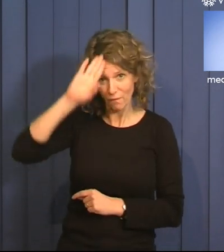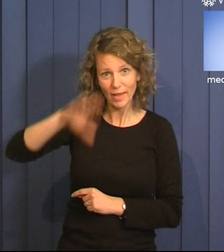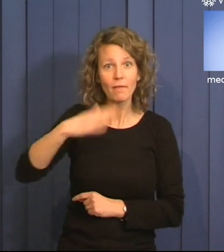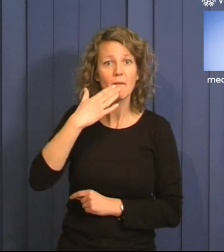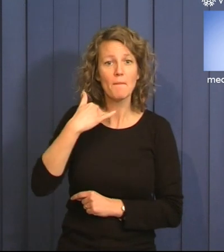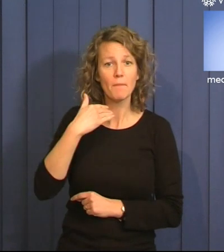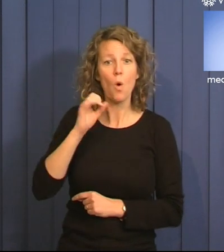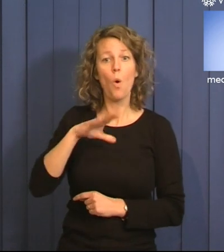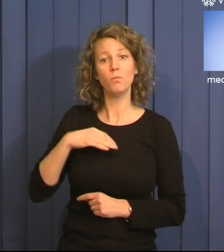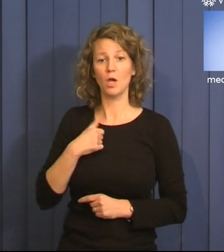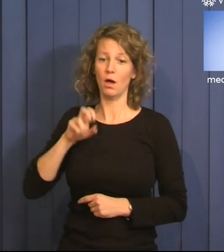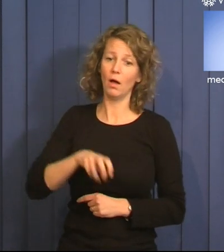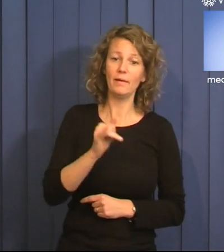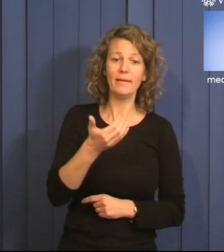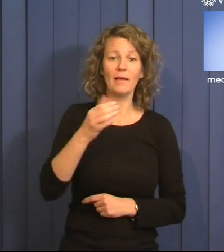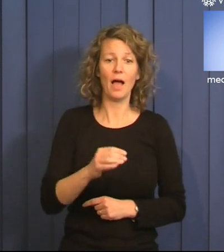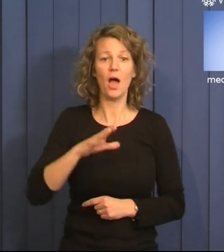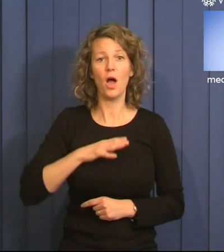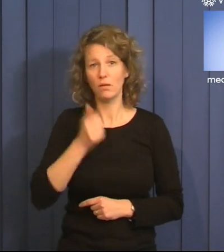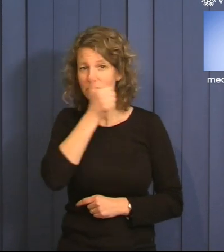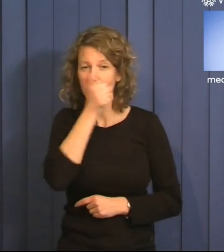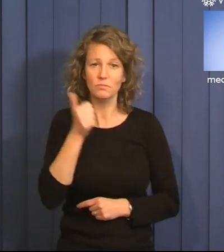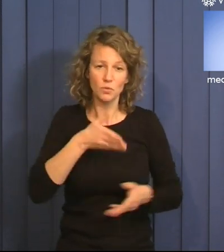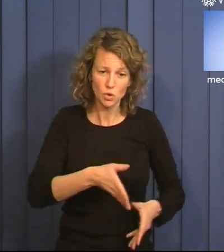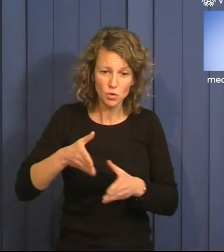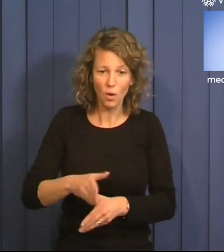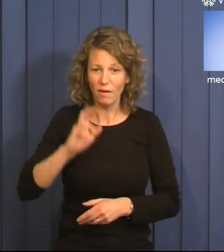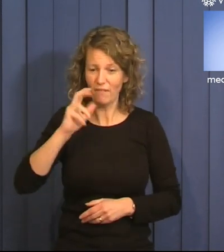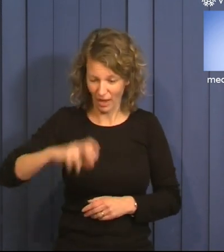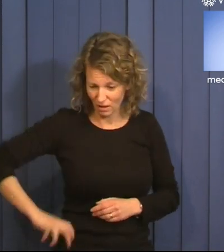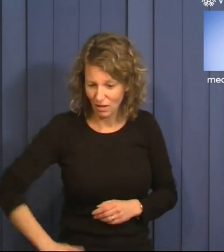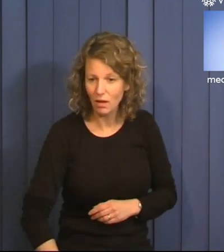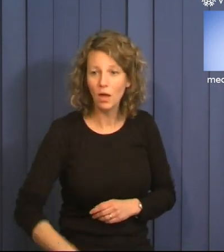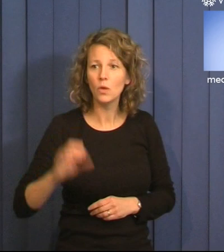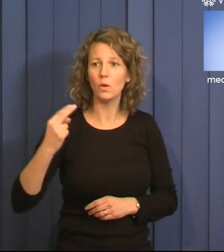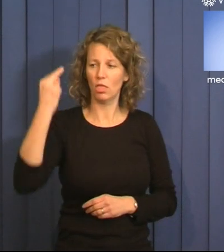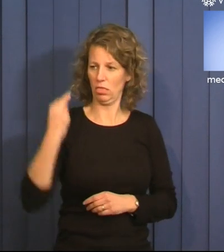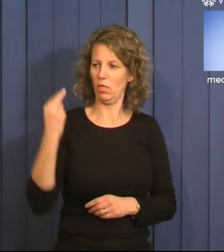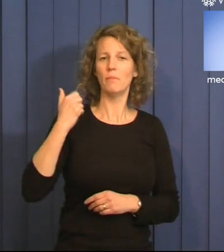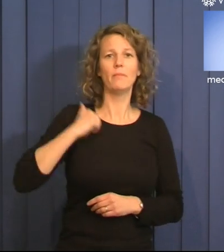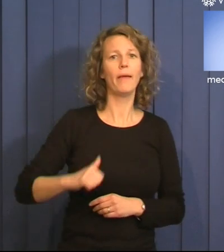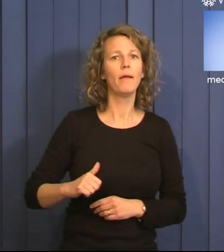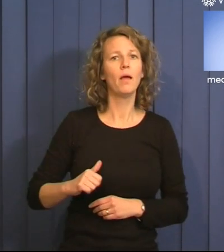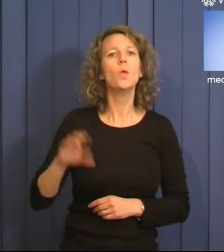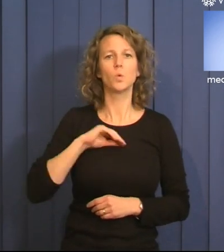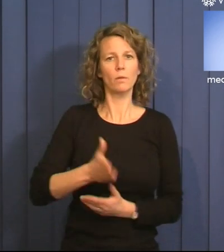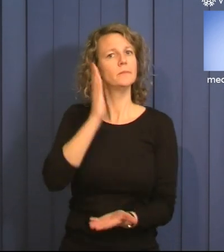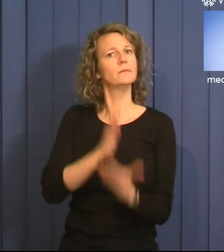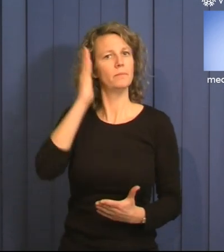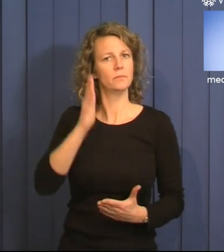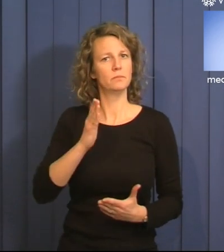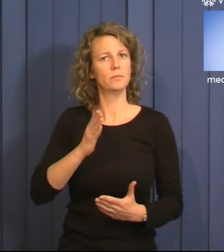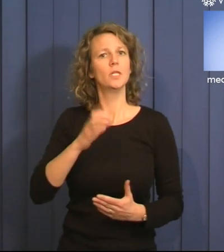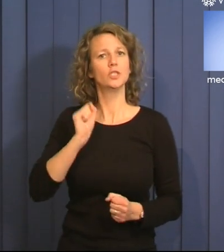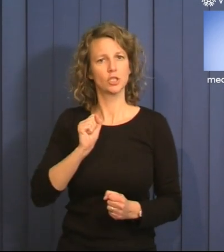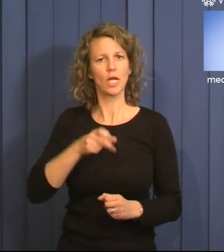i kassakön på Ica när jag stod i ett par misbyxor med yoghurtspill på gick bara inte att undvika. Och det var då jag bestämde mig för att